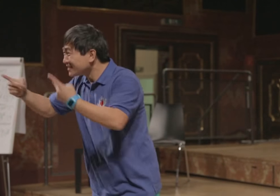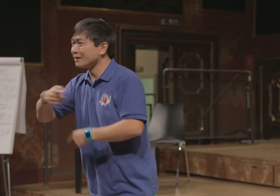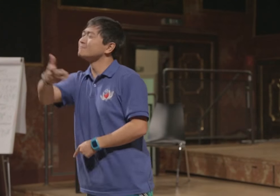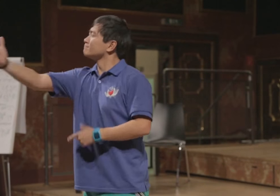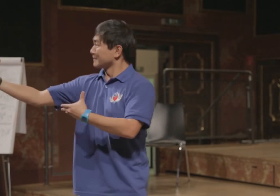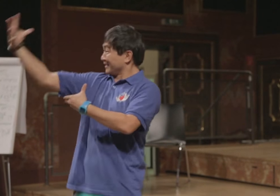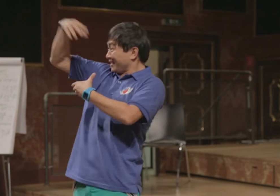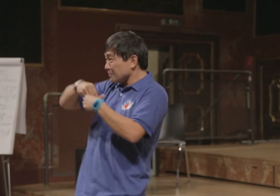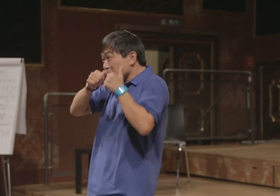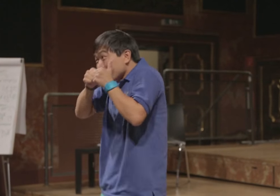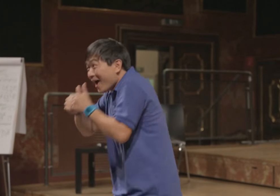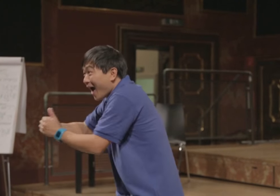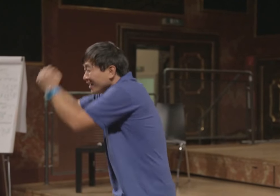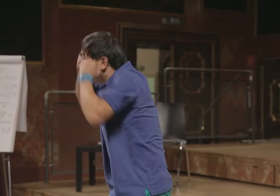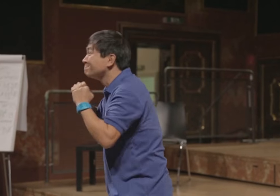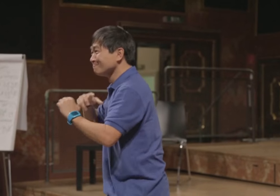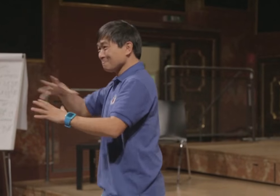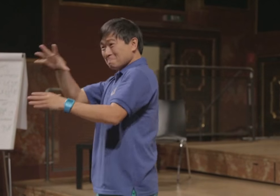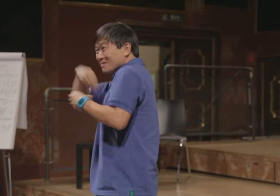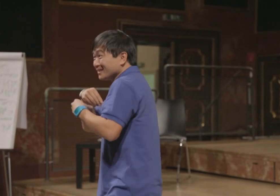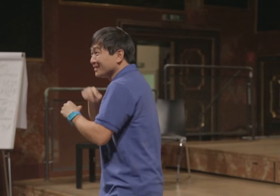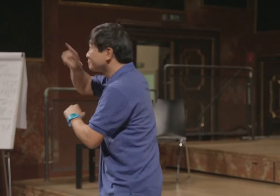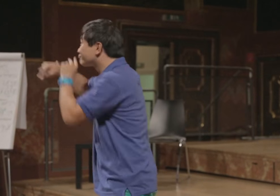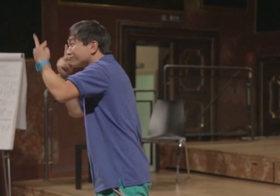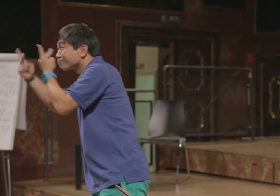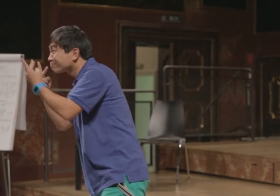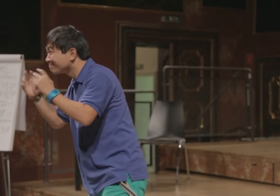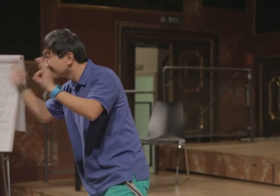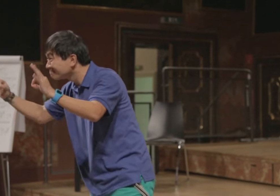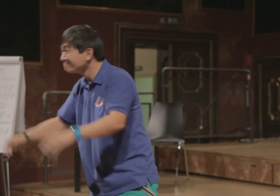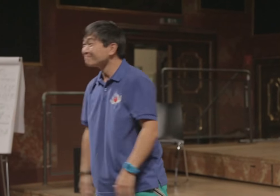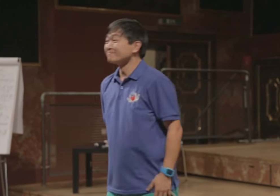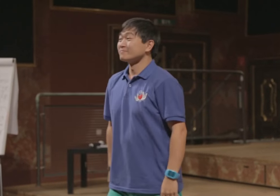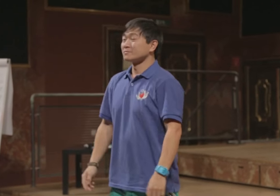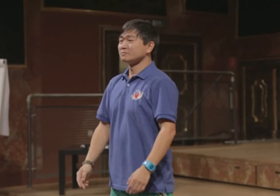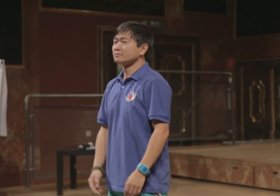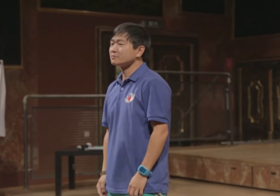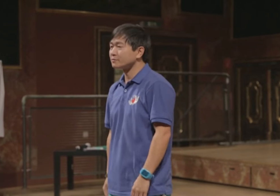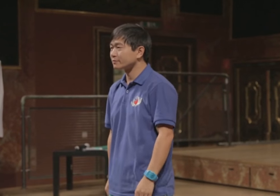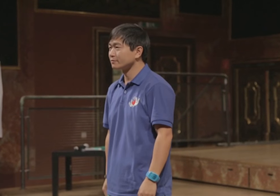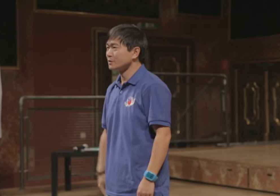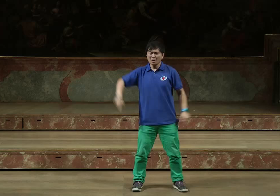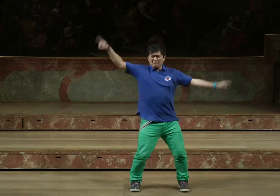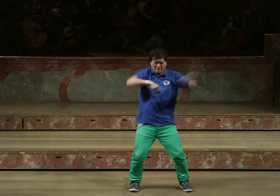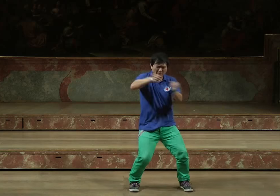Ich habe sehr viele Länder gesehen und ich wünsche euch, dass ihr mich jetzt auf eine Reise begleitet. Stellen wir uns vor, wir sind alle